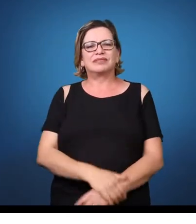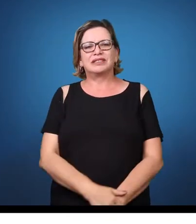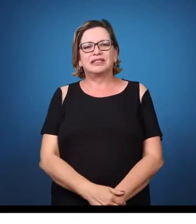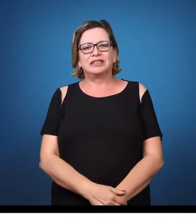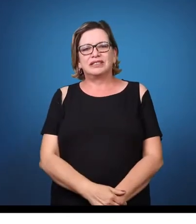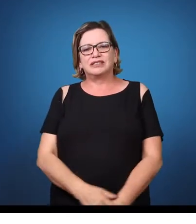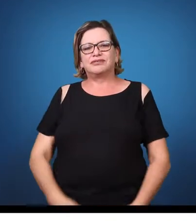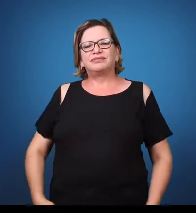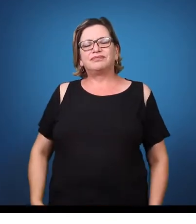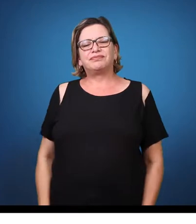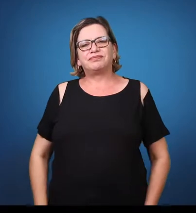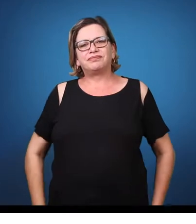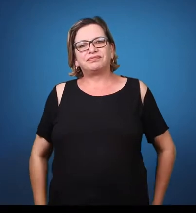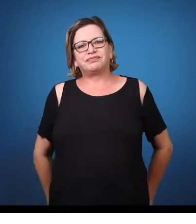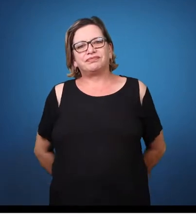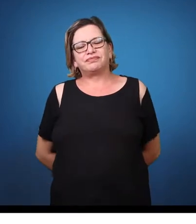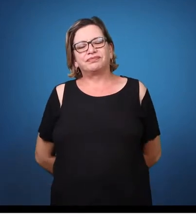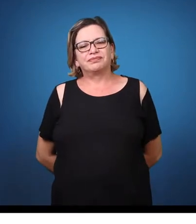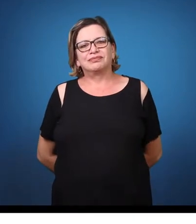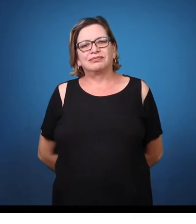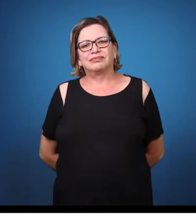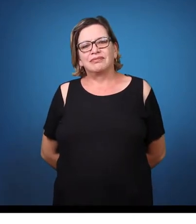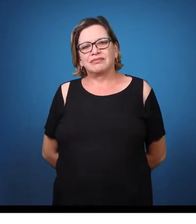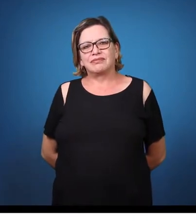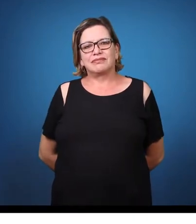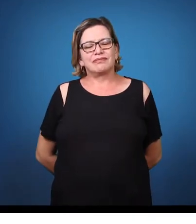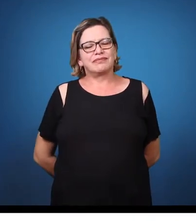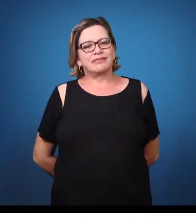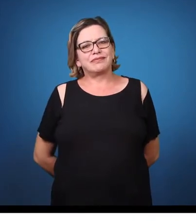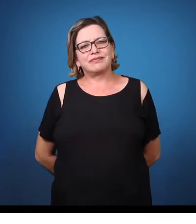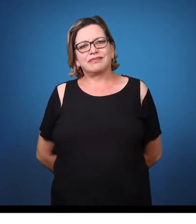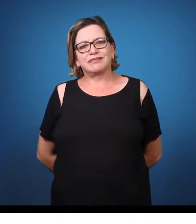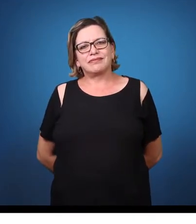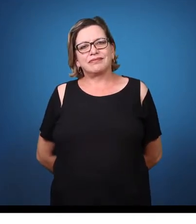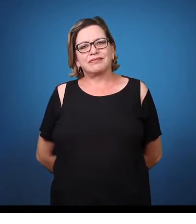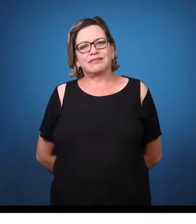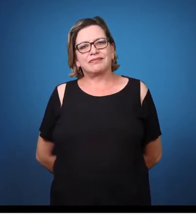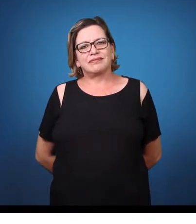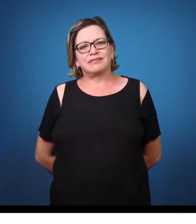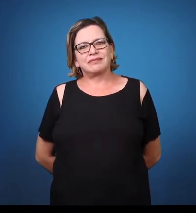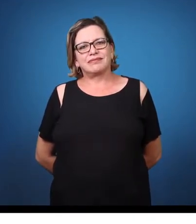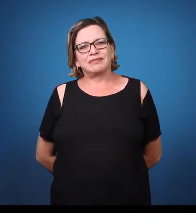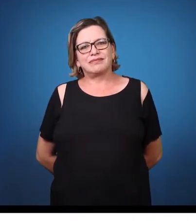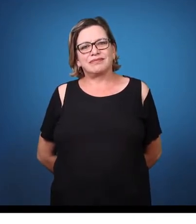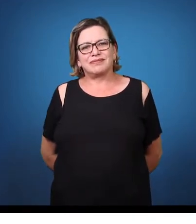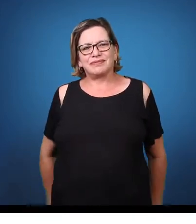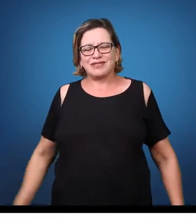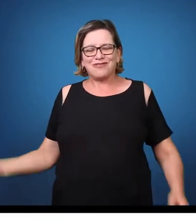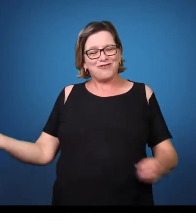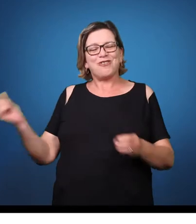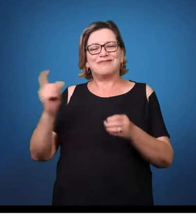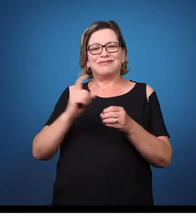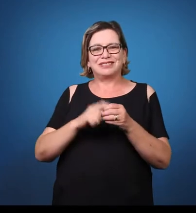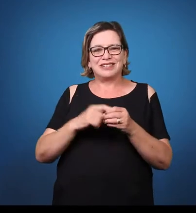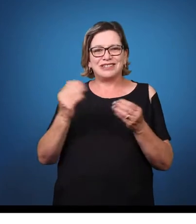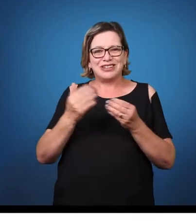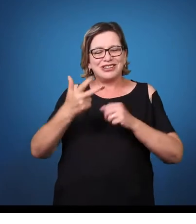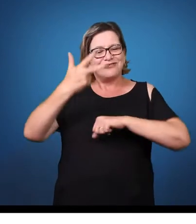Voltamos com o nosso episódio sobre interferências na aprendizagem. Aqui comigo, a professora Miriam Bedim Godói, do Departamento de